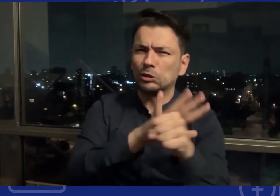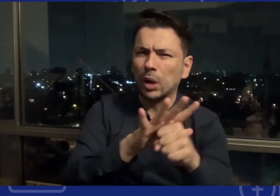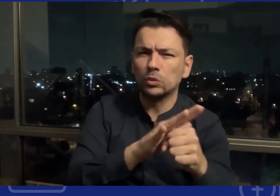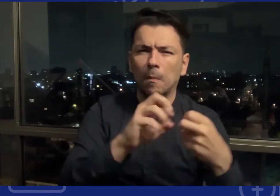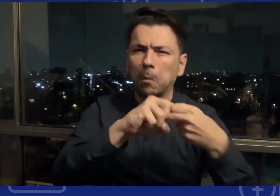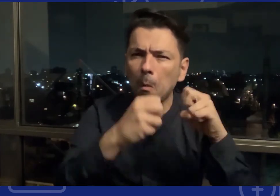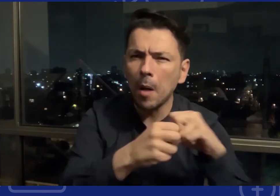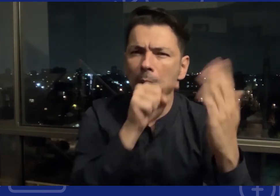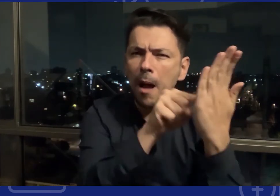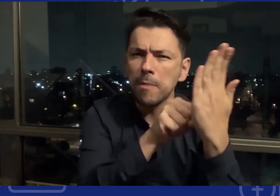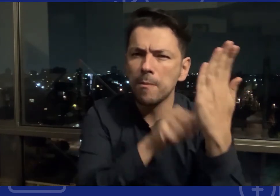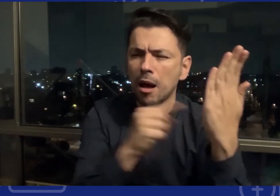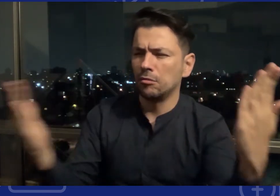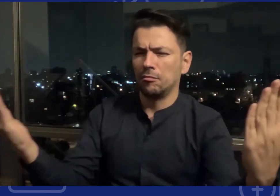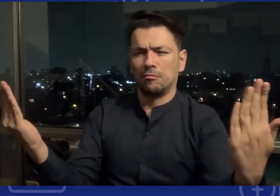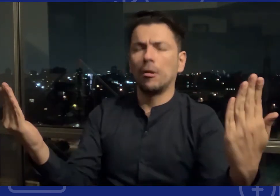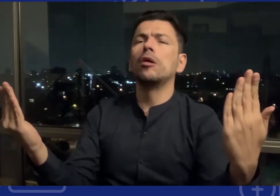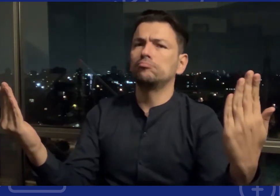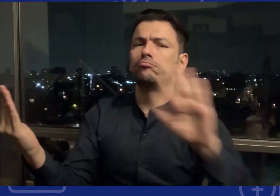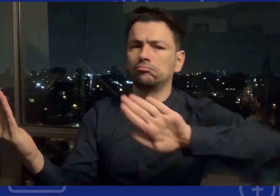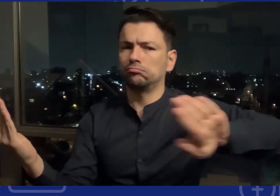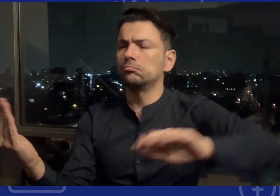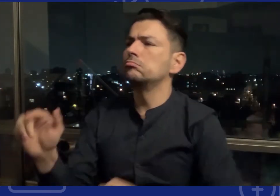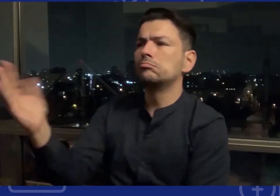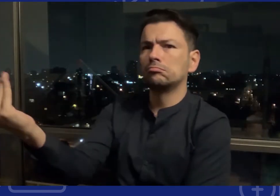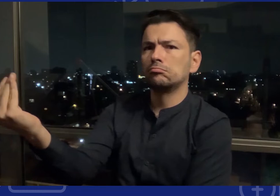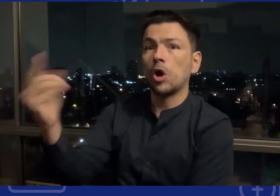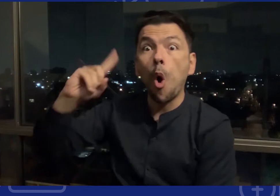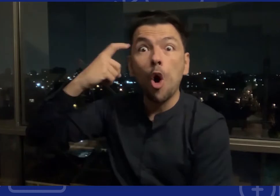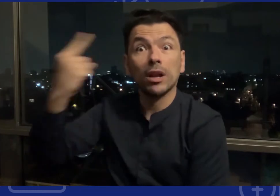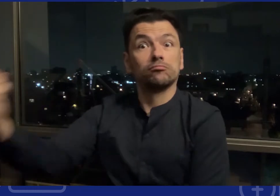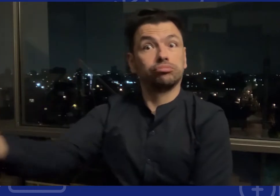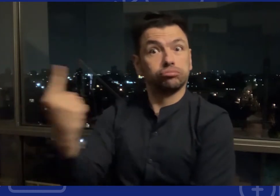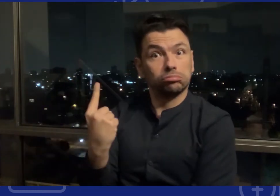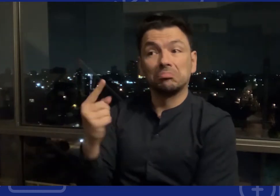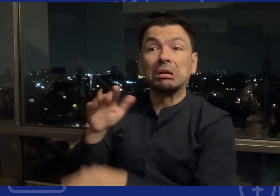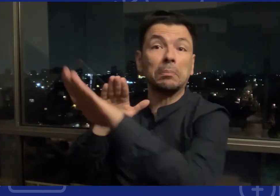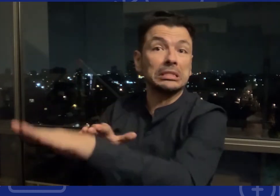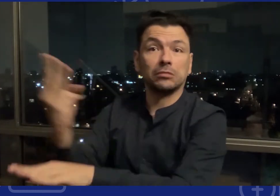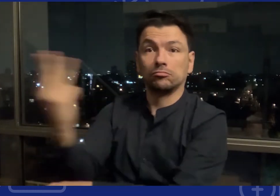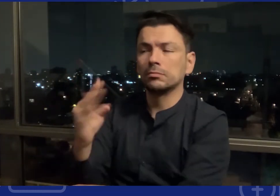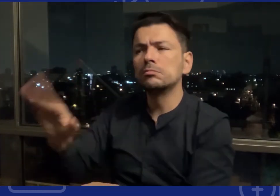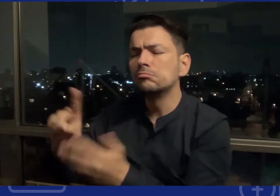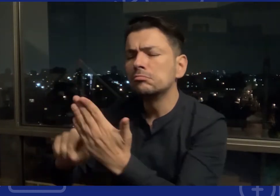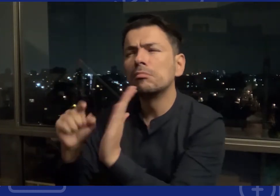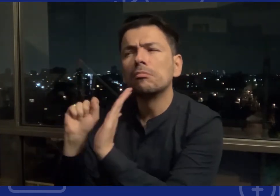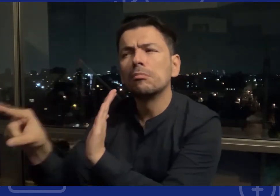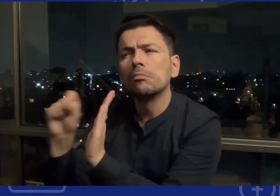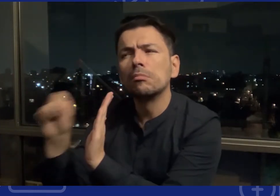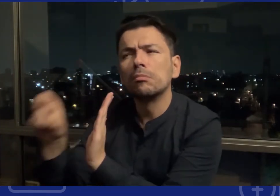manera general la información y sola positiva Entonces se cuenta con representación también por parte